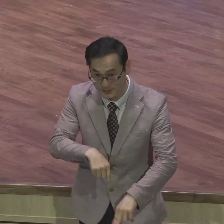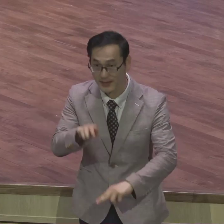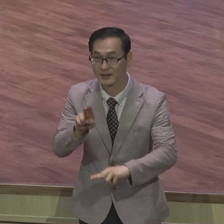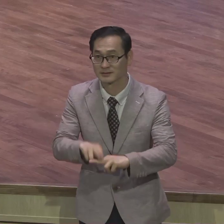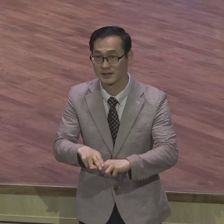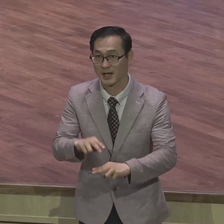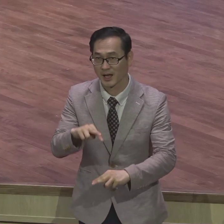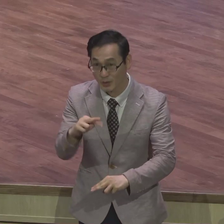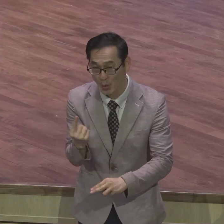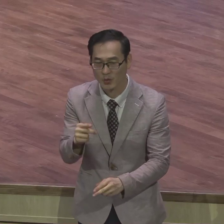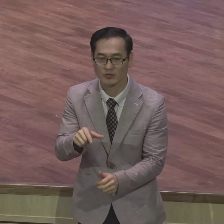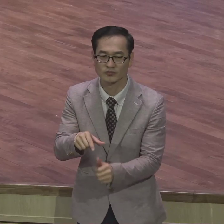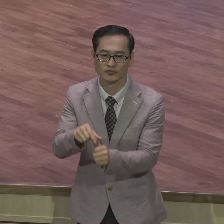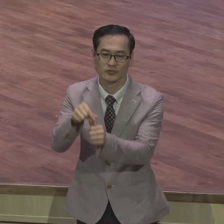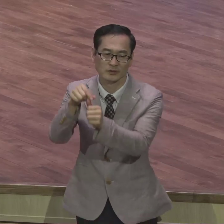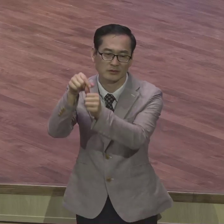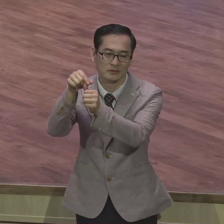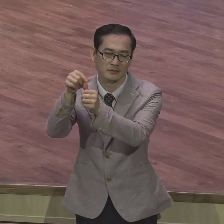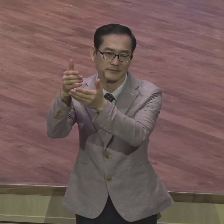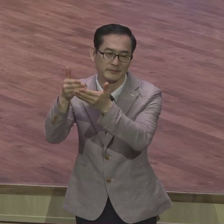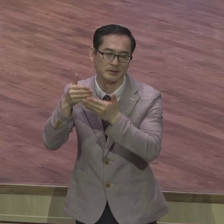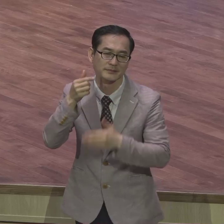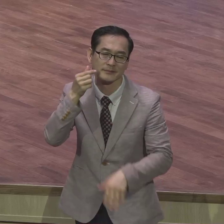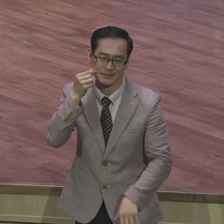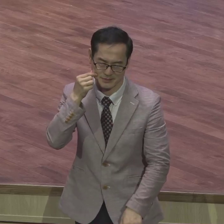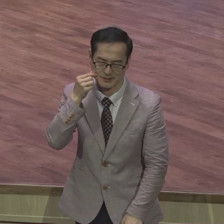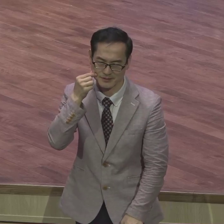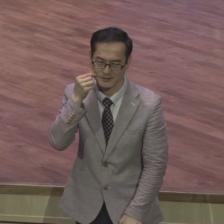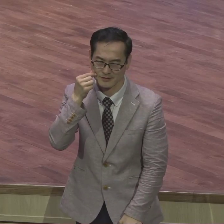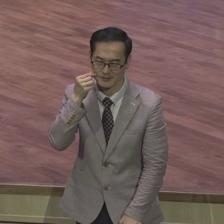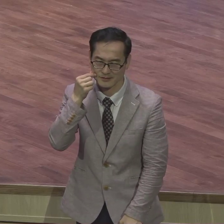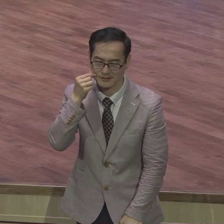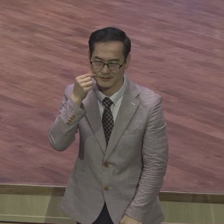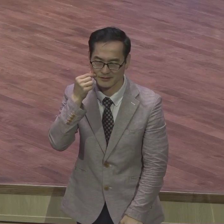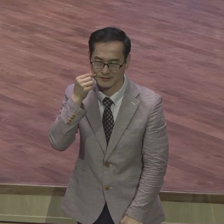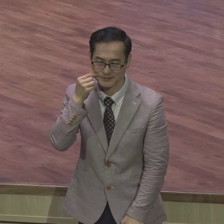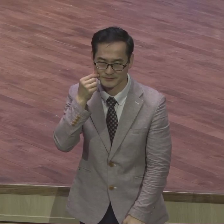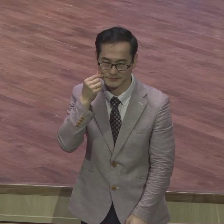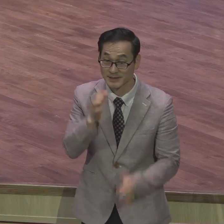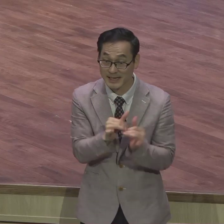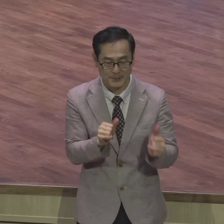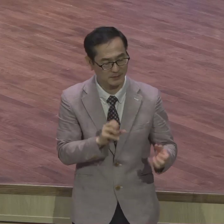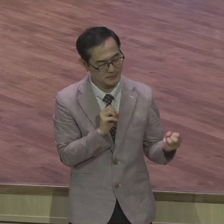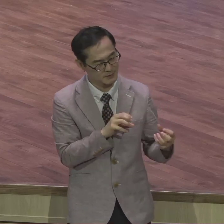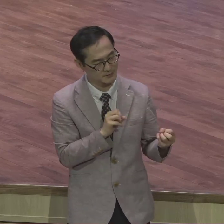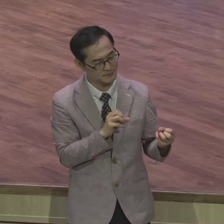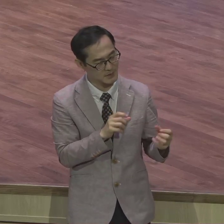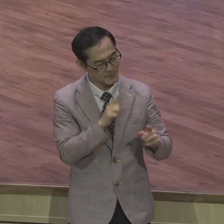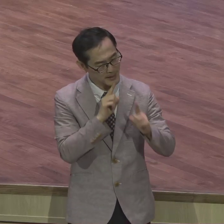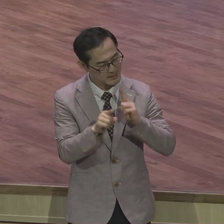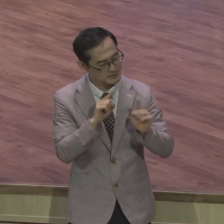못한 사람이에요 그 대화를 해보면 알죠 아이사람이 강남매시를 잡고 살구나